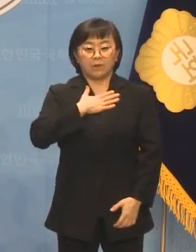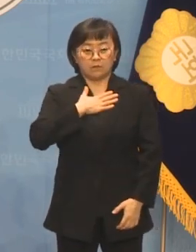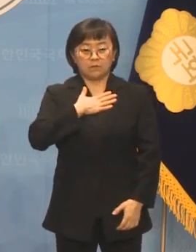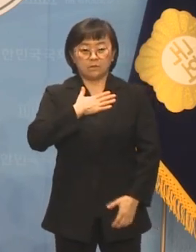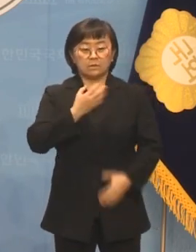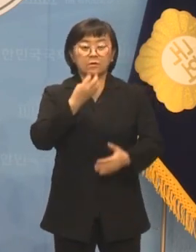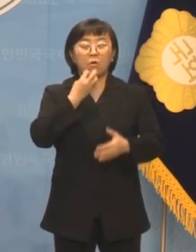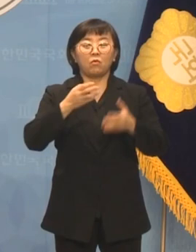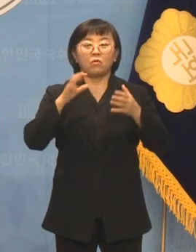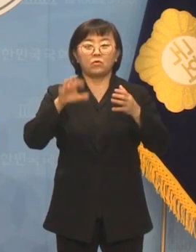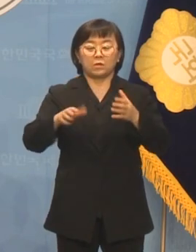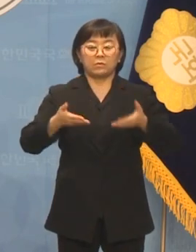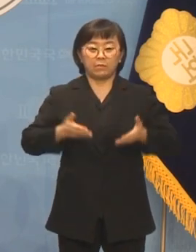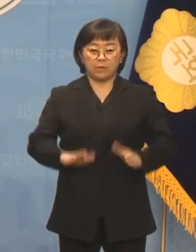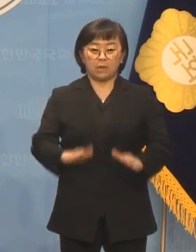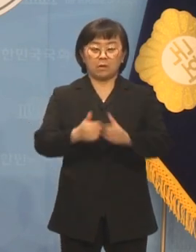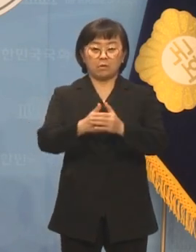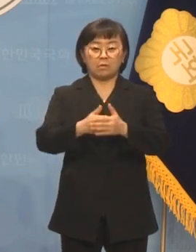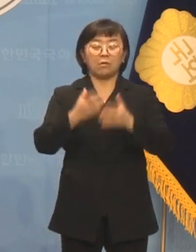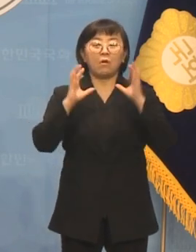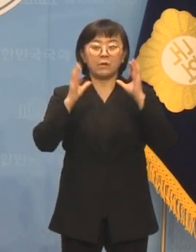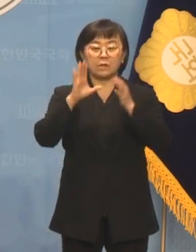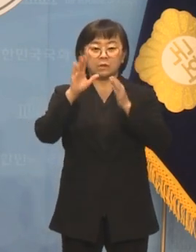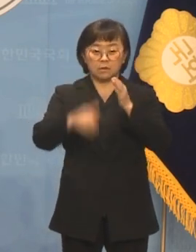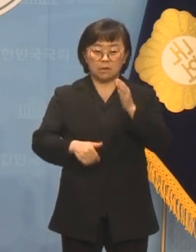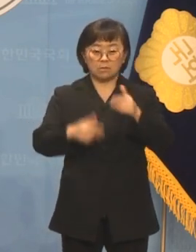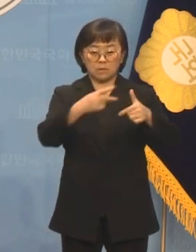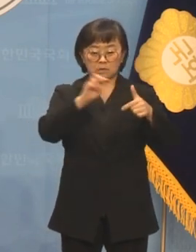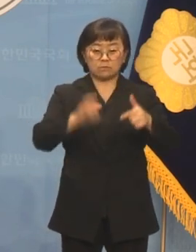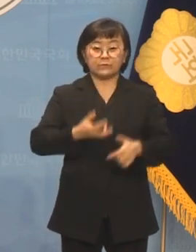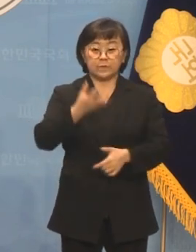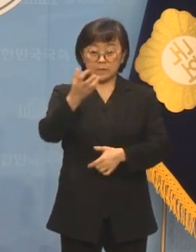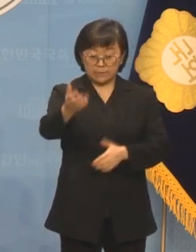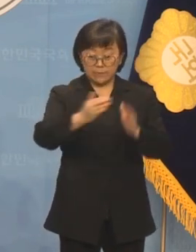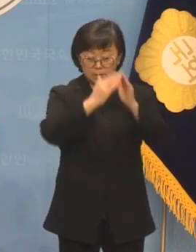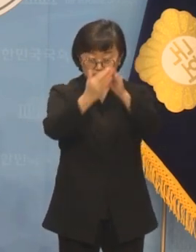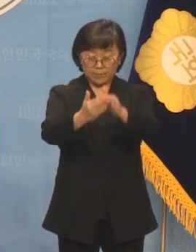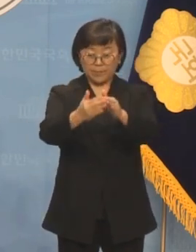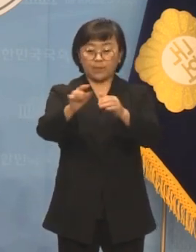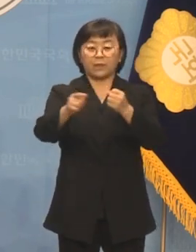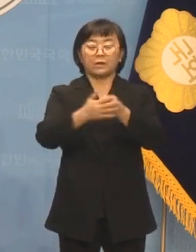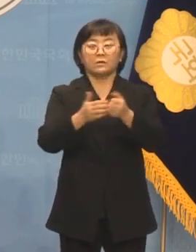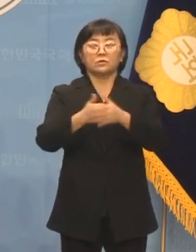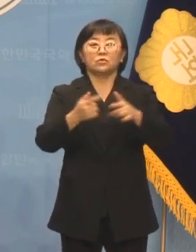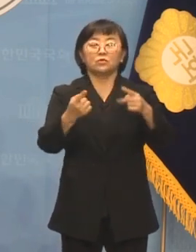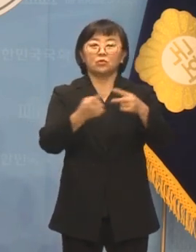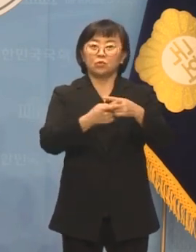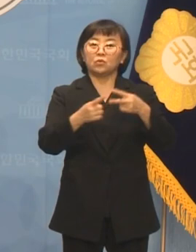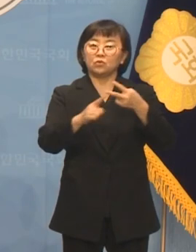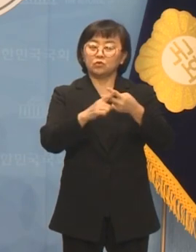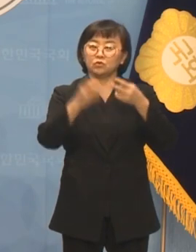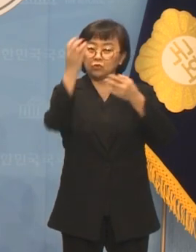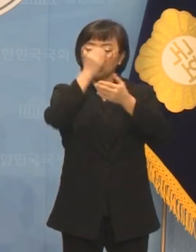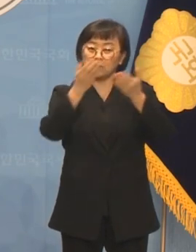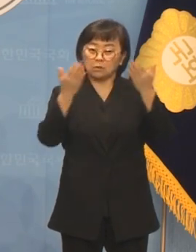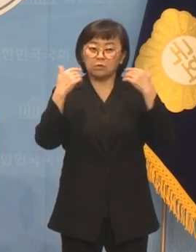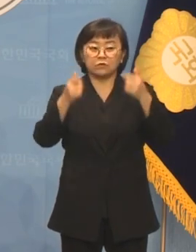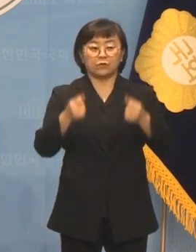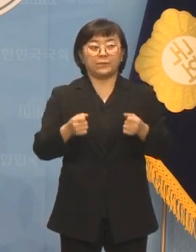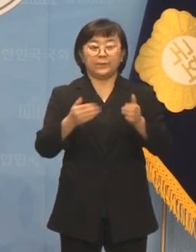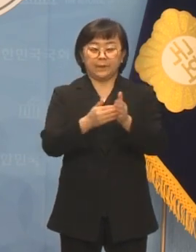태어났고 어릴 적 인천 남동구로 이사를 와 인천에서 초중고를 모두 졸업하였습니다.